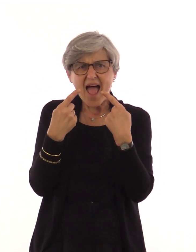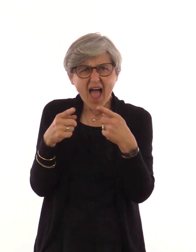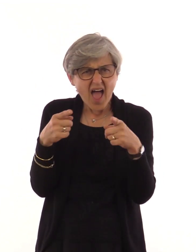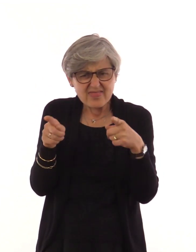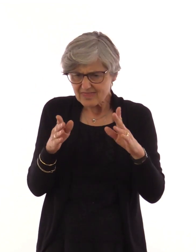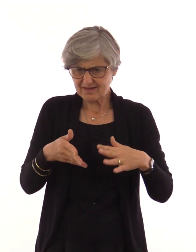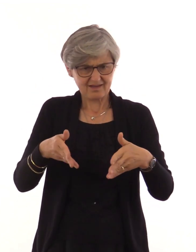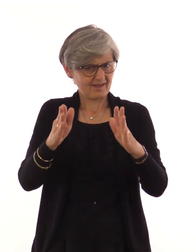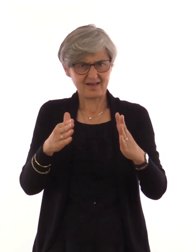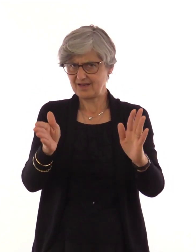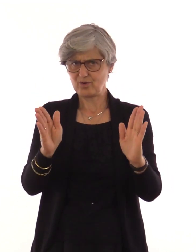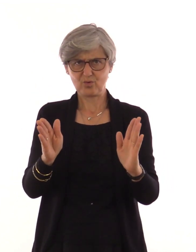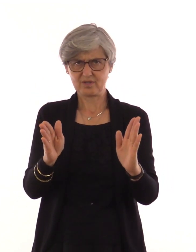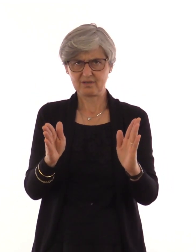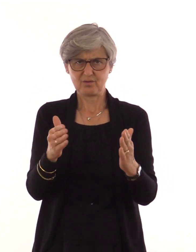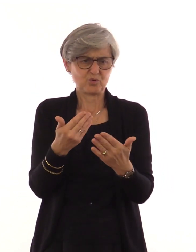Religion.